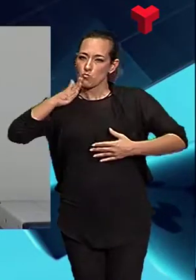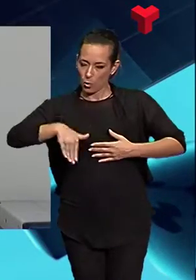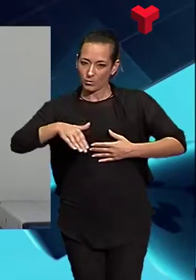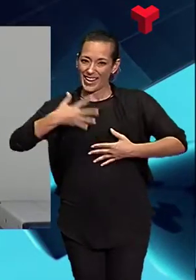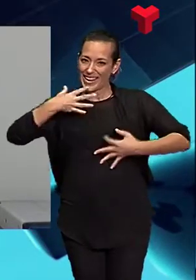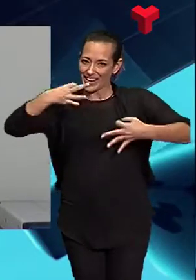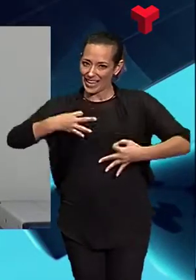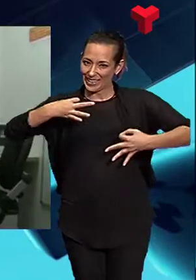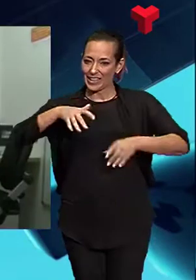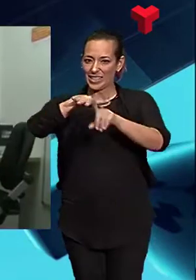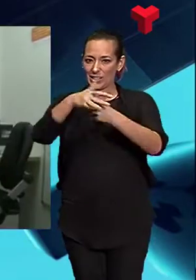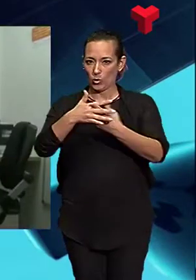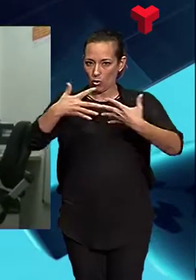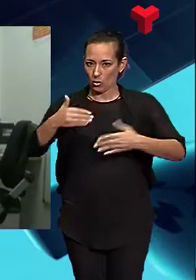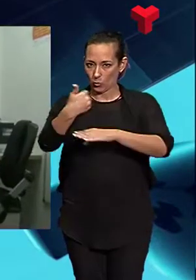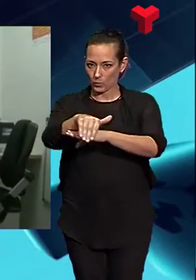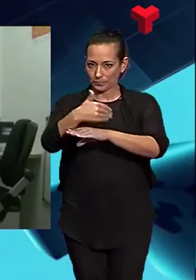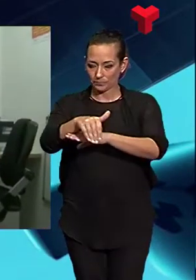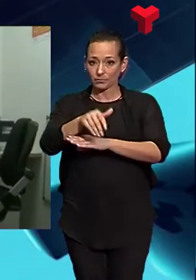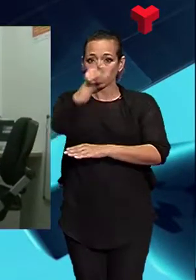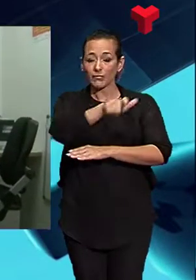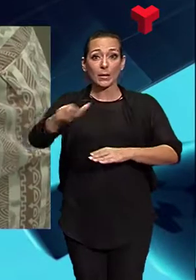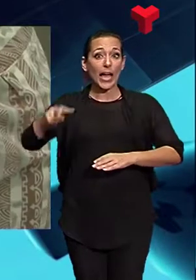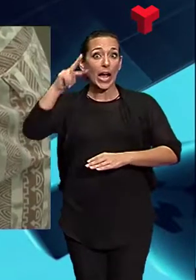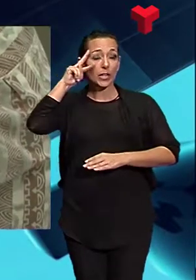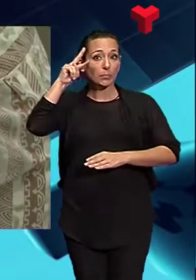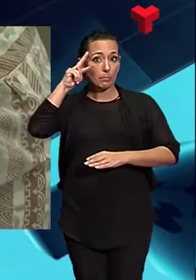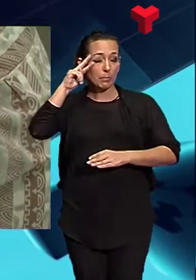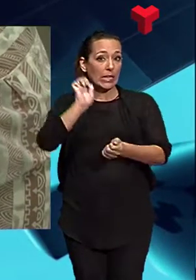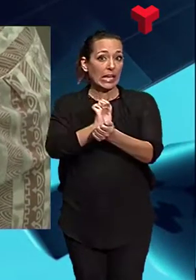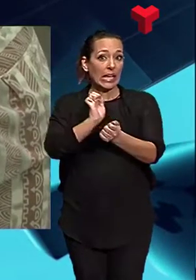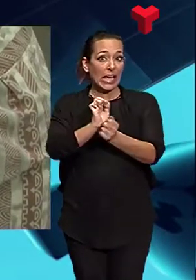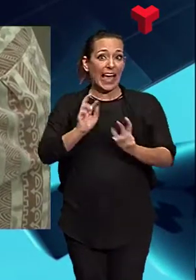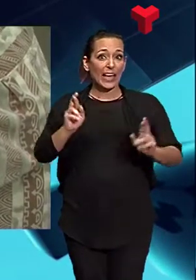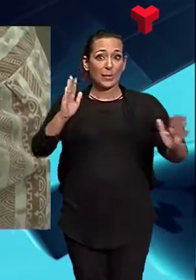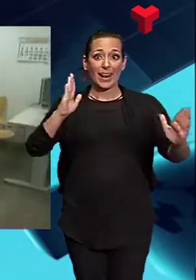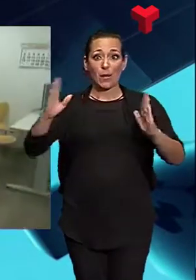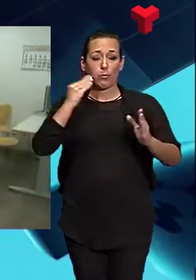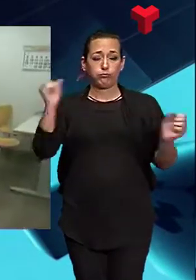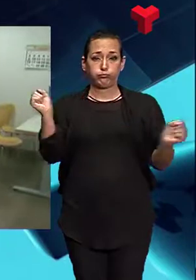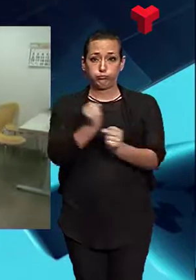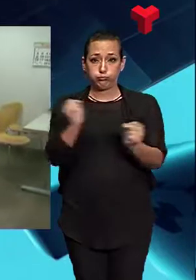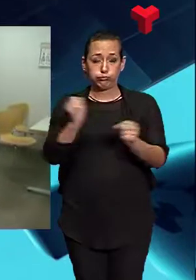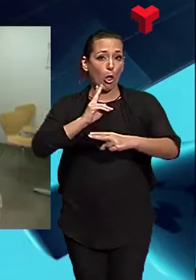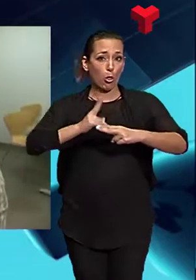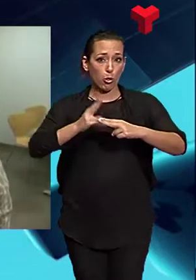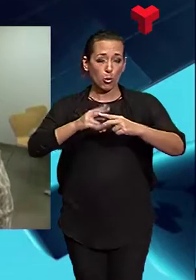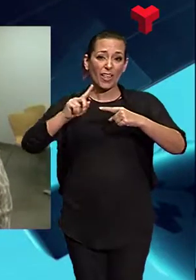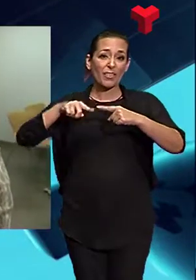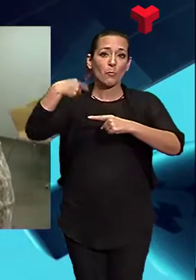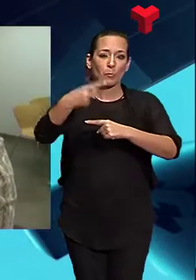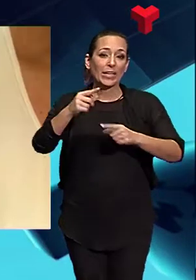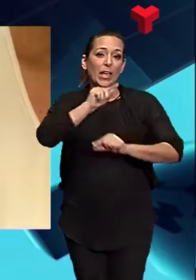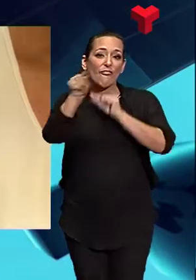que ens trobarem després al carrer. Els experts confien que després d'un hivern dur arribi un altre on el virus sigui menys actiu.